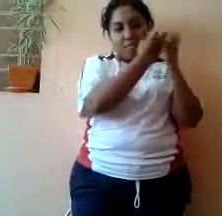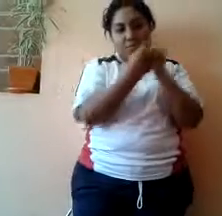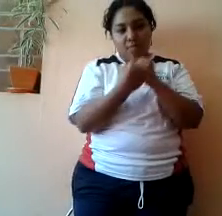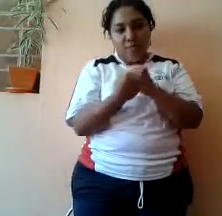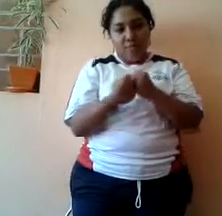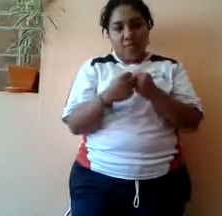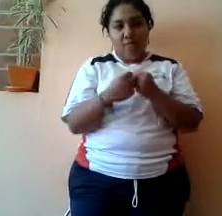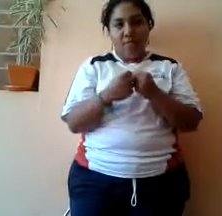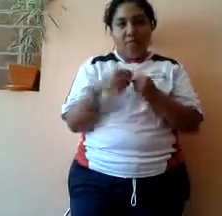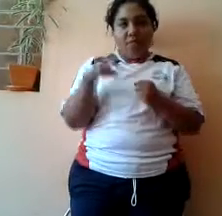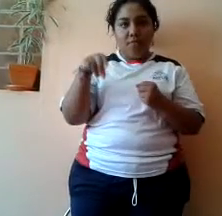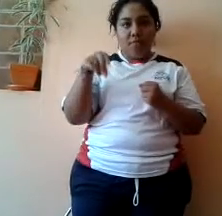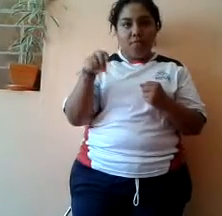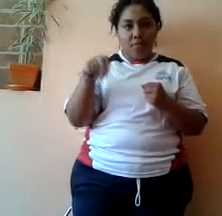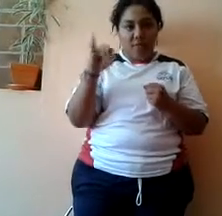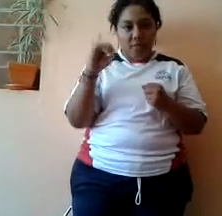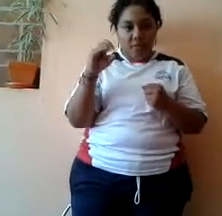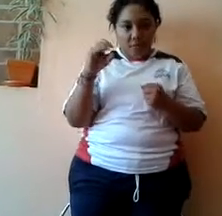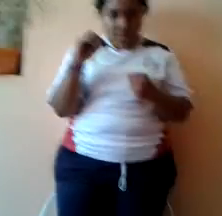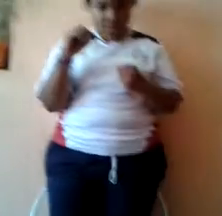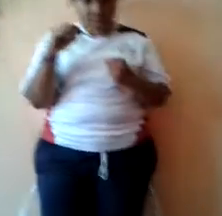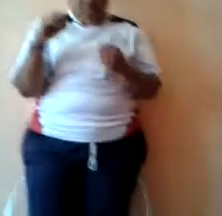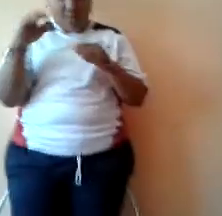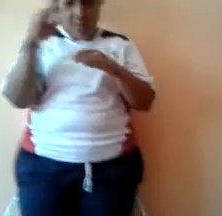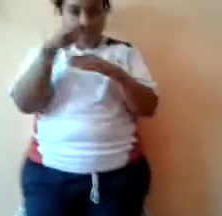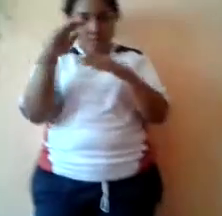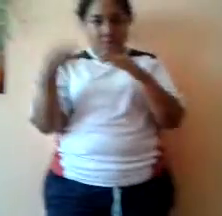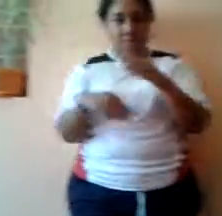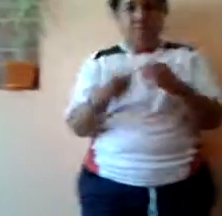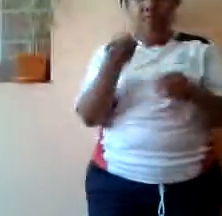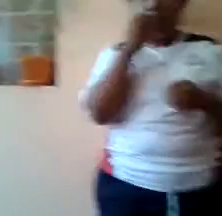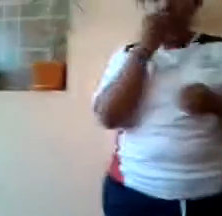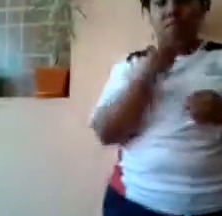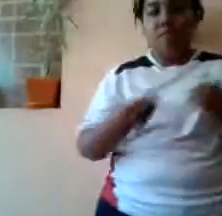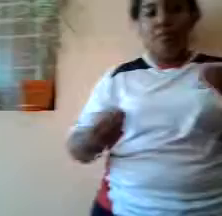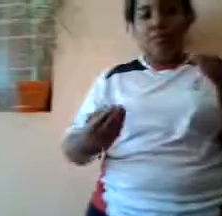Nico bajó de desayunar sus padres le obsequiaron